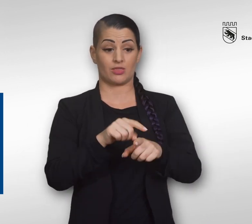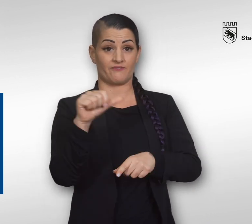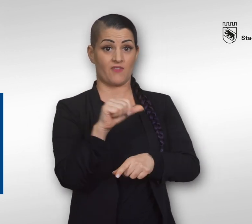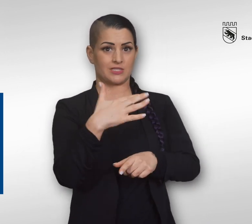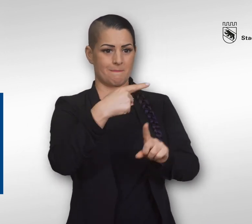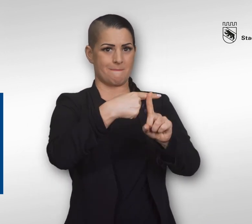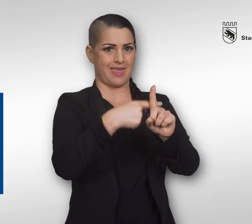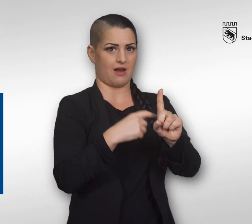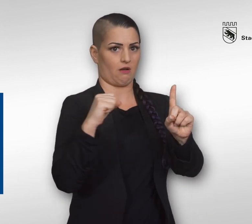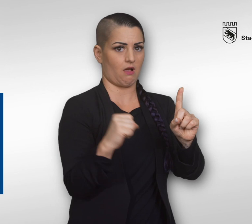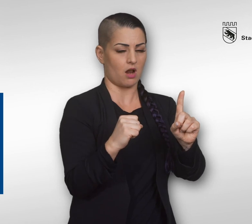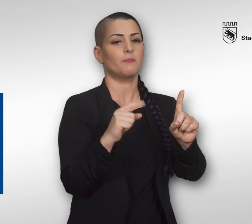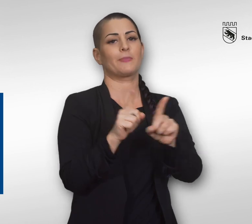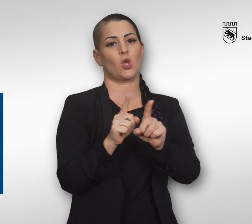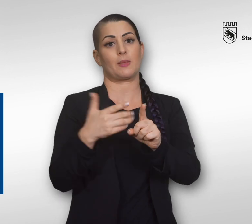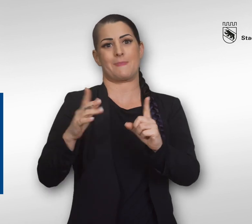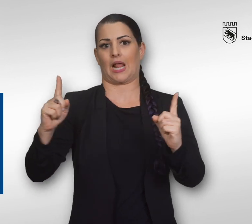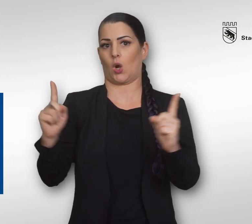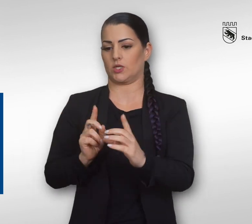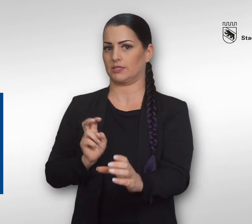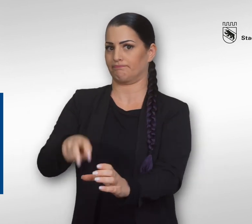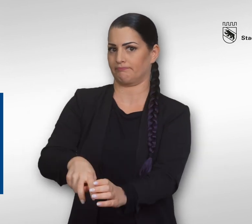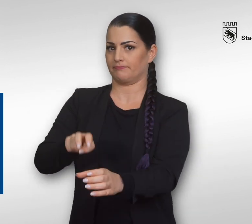Je kälter das Wasser, umso kürzer der Aufenthalt im Wasser.